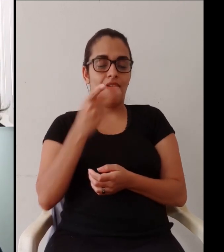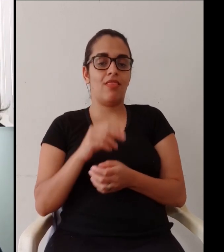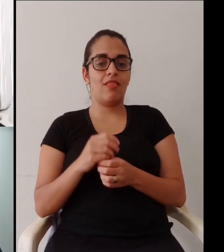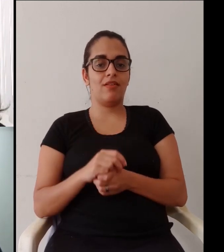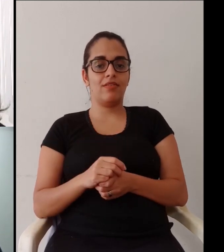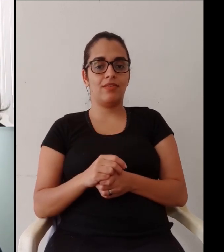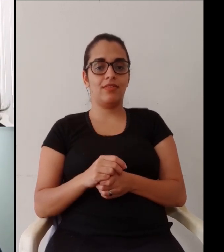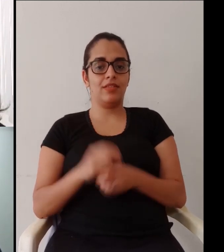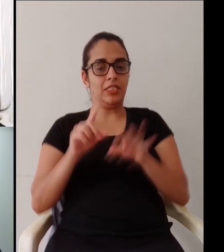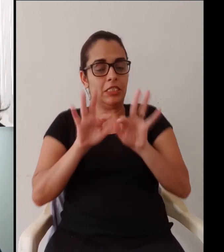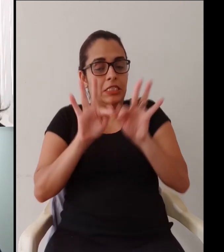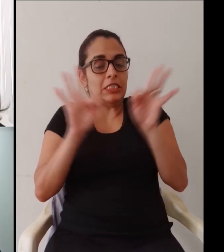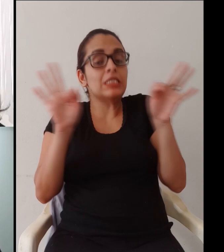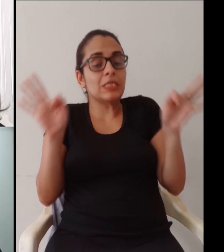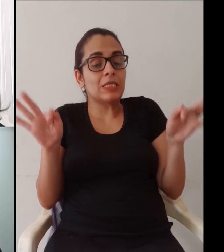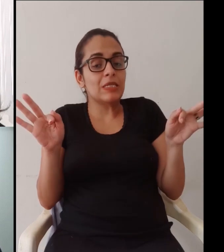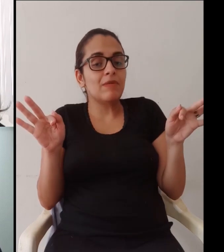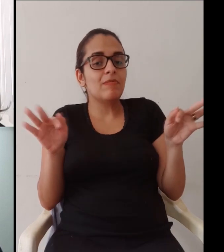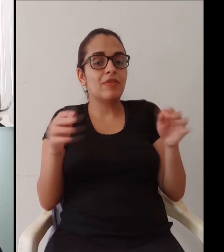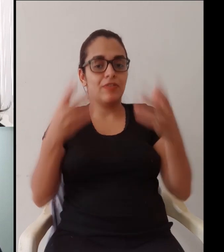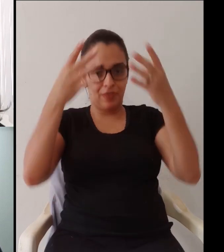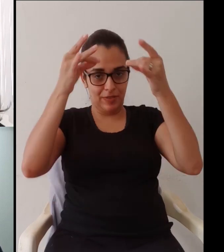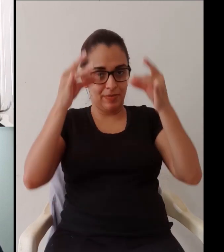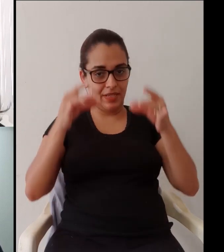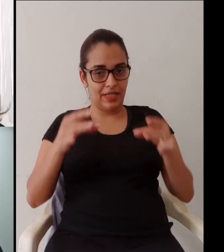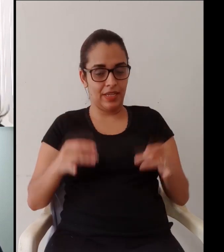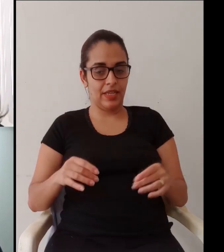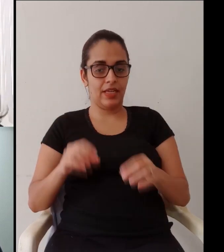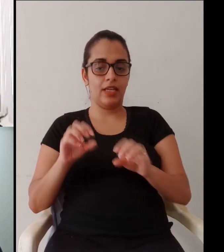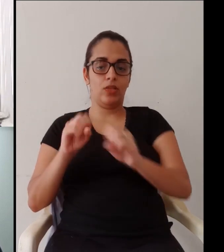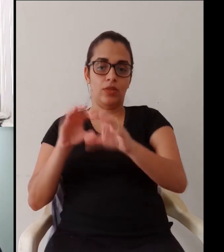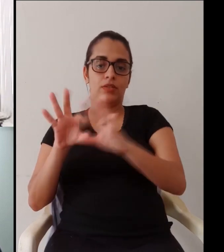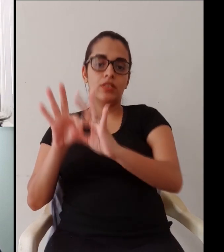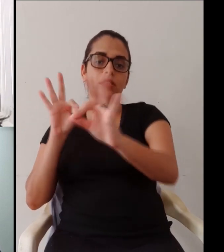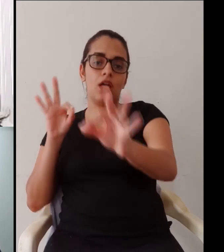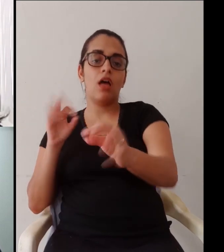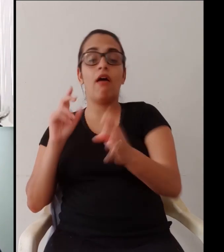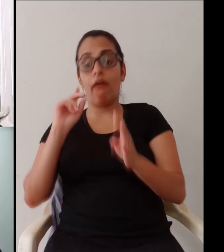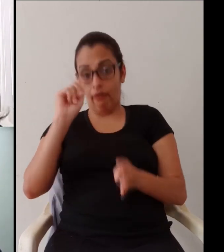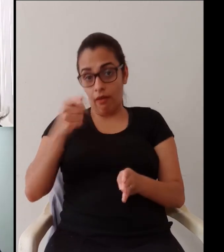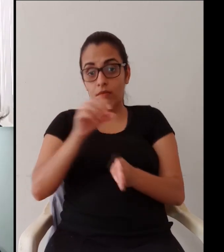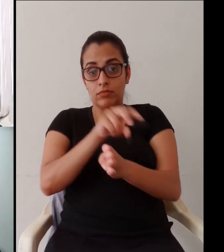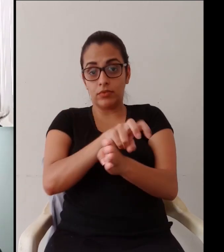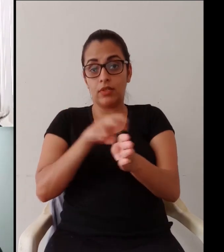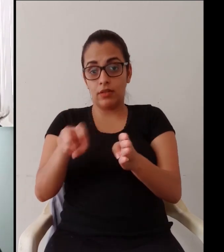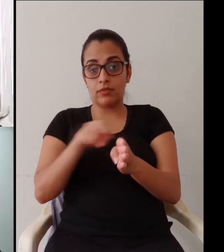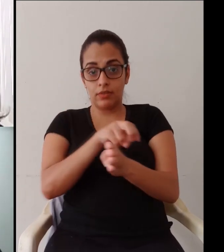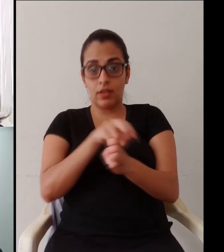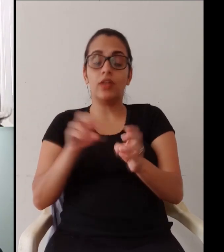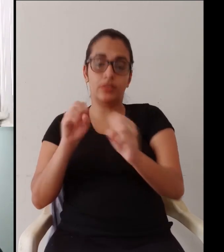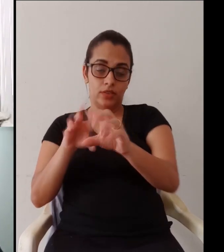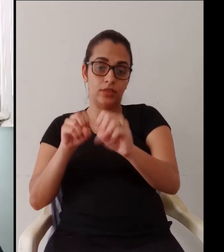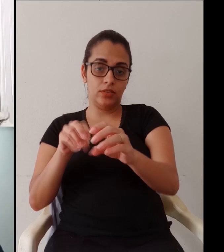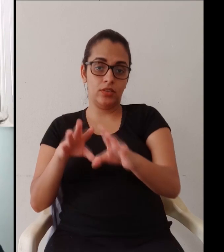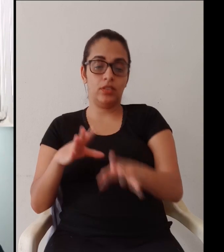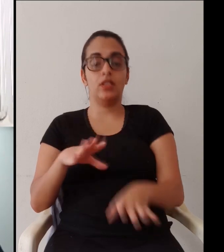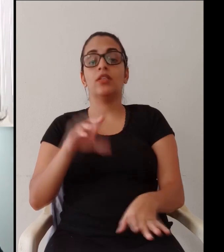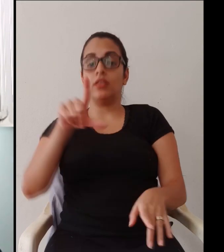falasse era o que é EAD, né. Então, em poucas palavras, né, de uma forma simples,